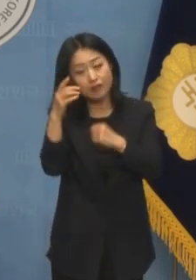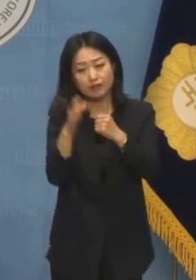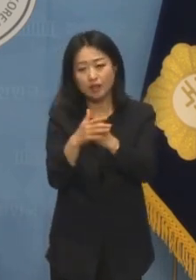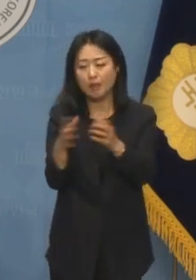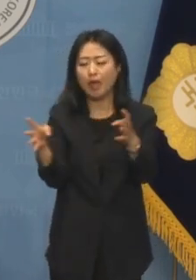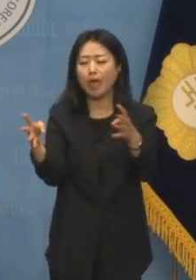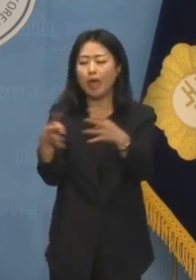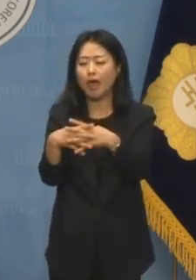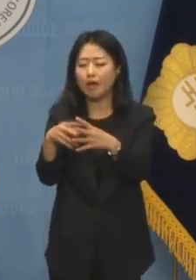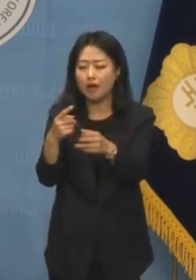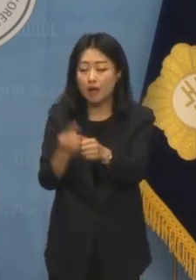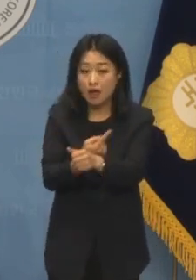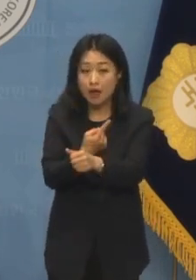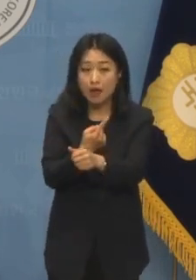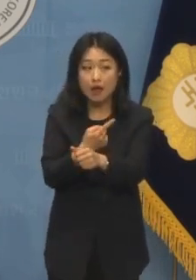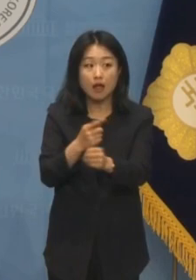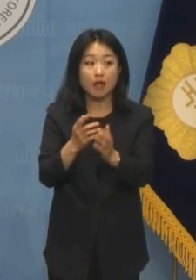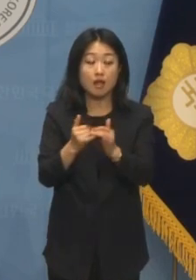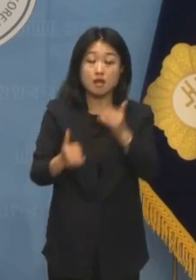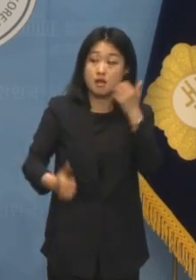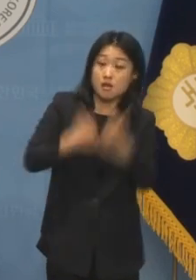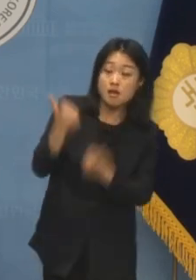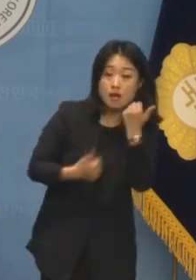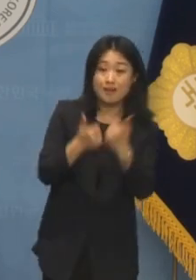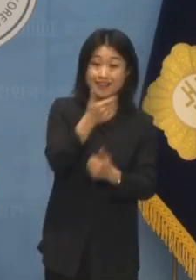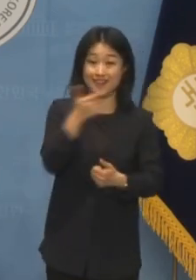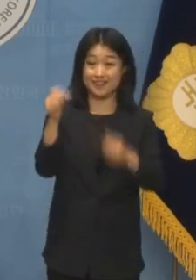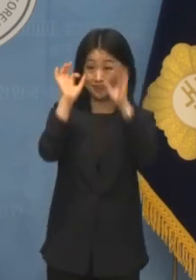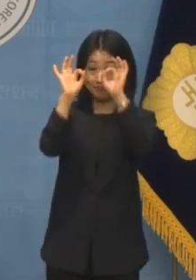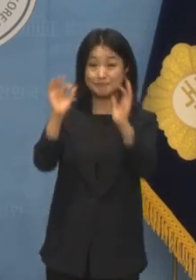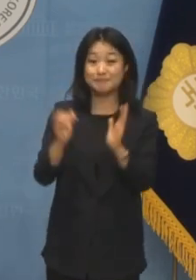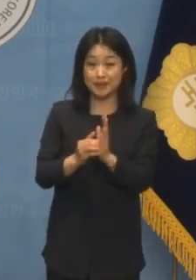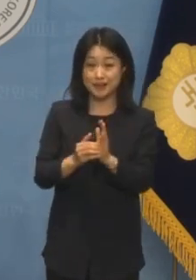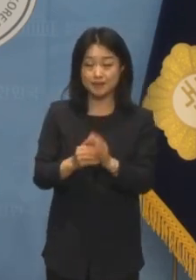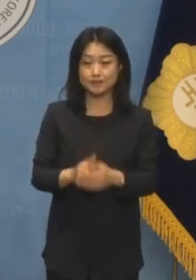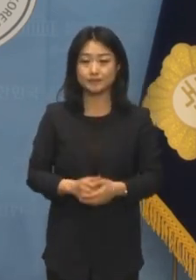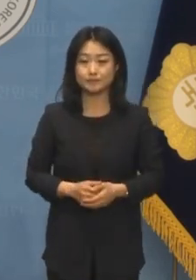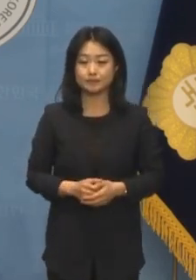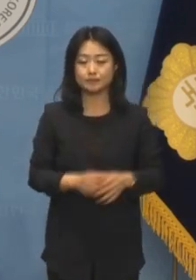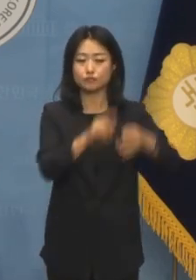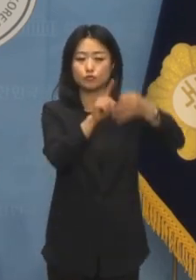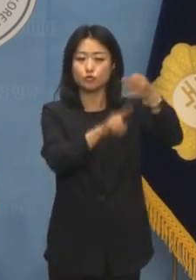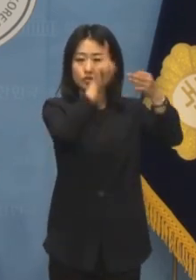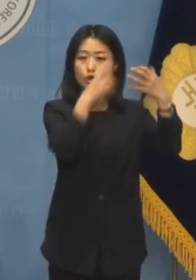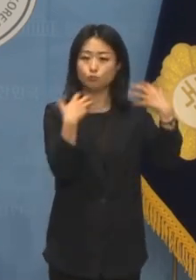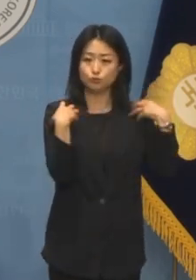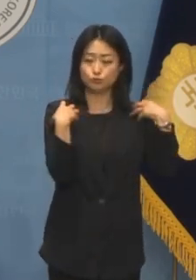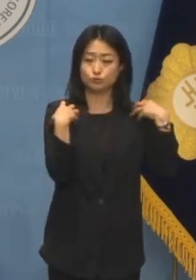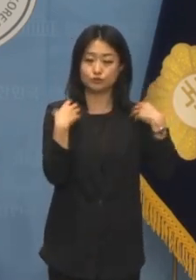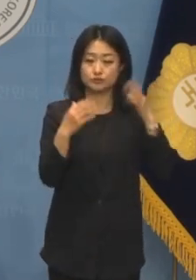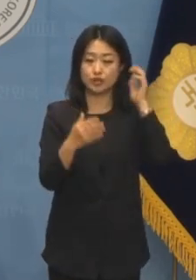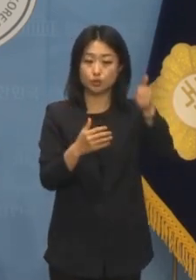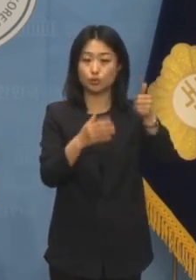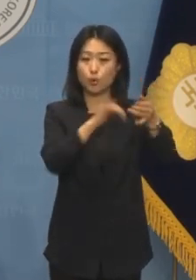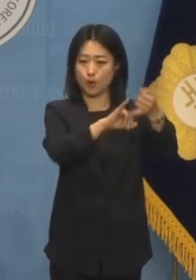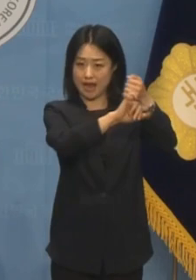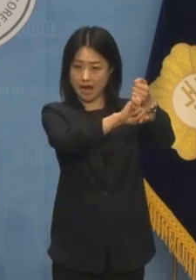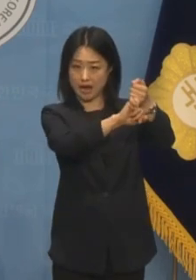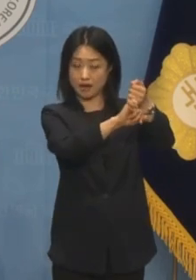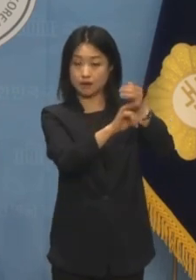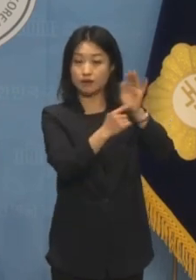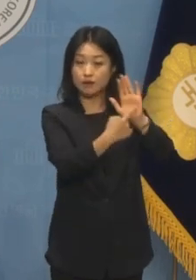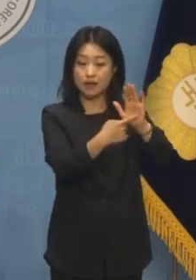많은 이들의 분노를 자아냈습니다. 윤석열 정부는 대선 공약을 통해